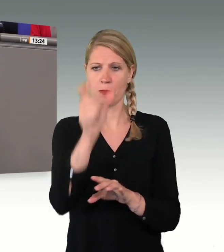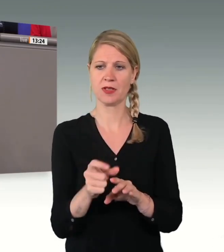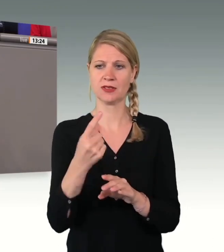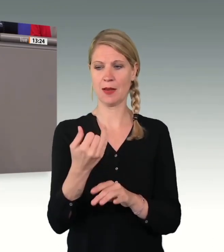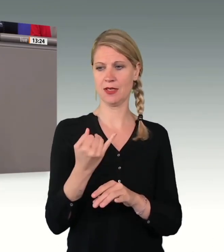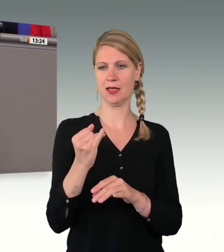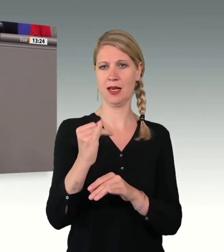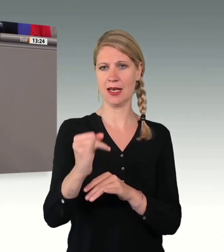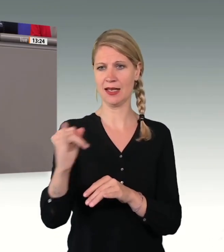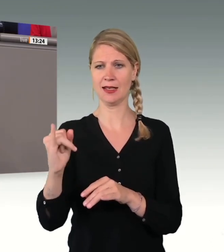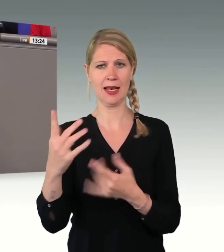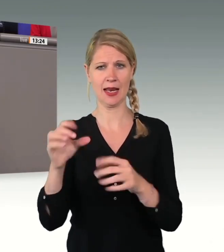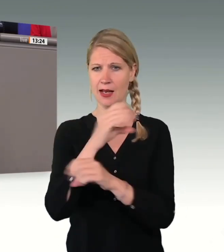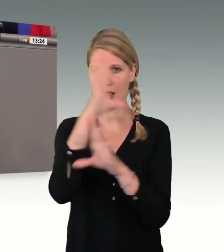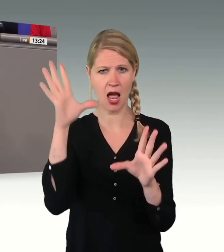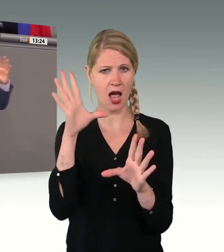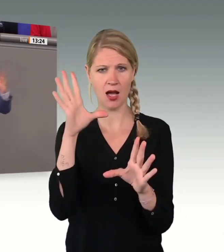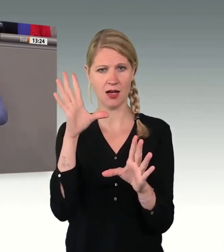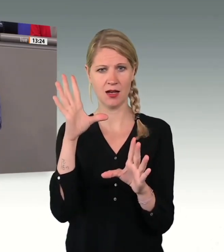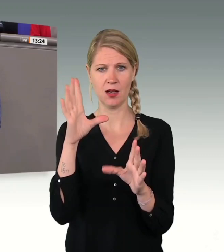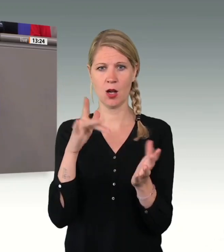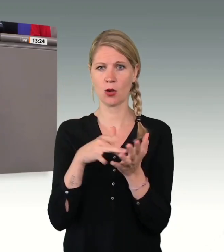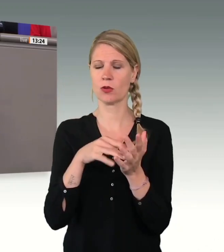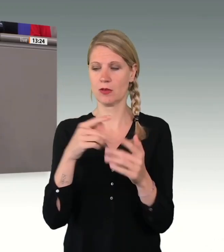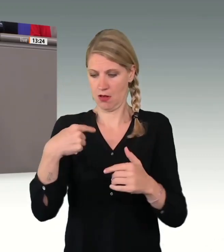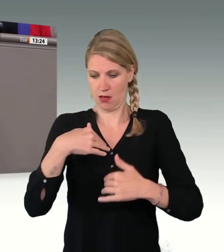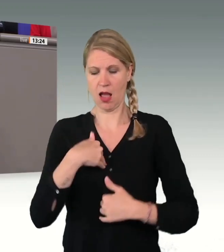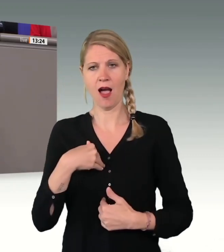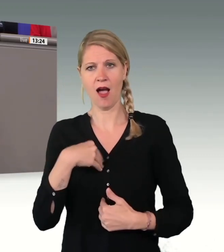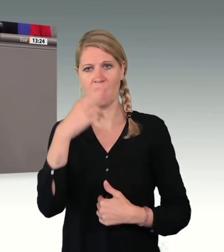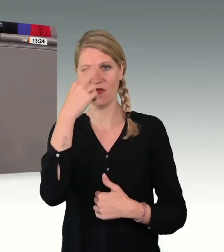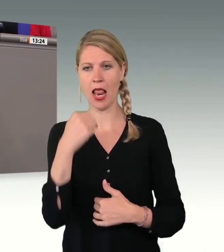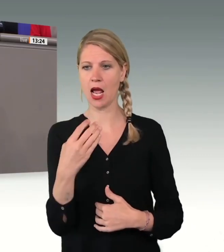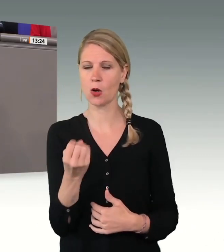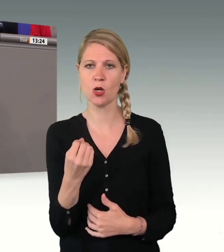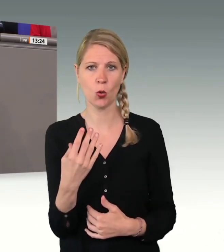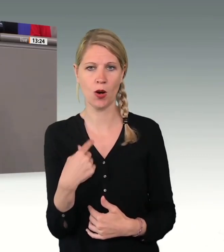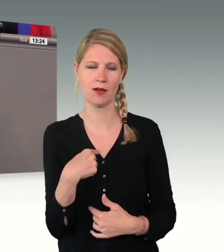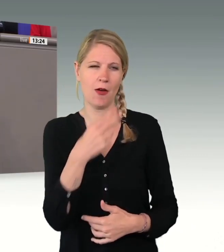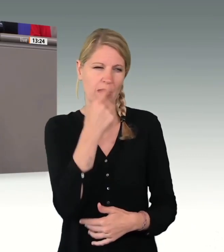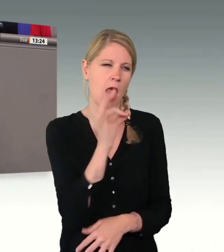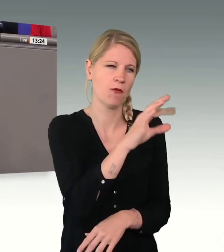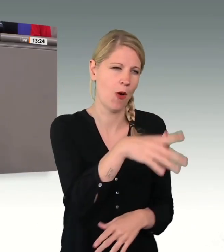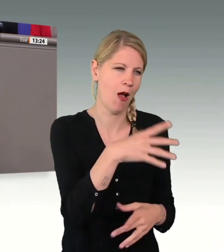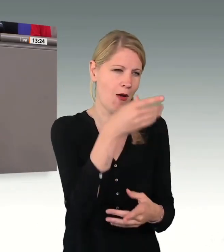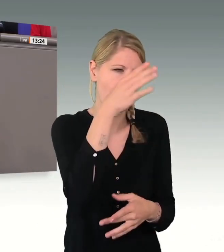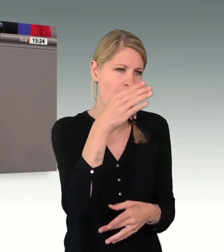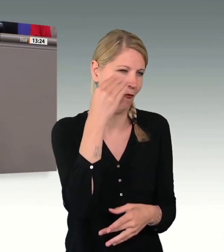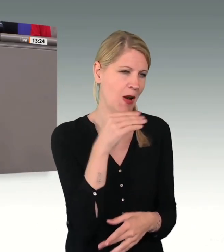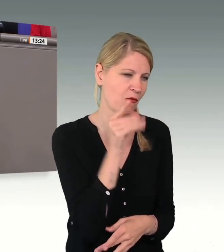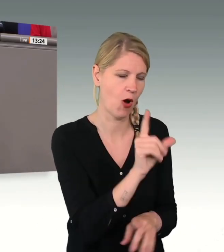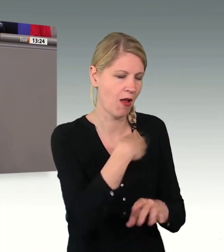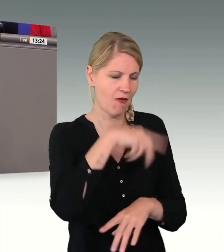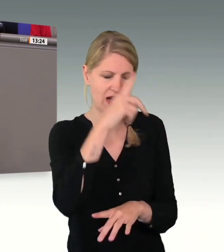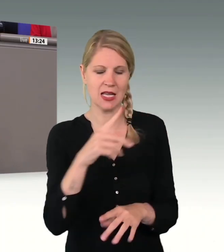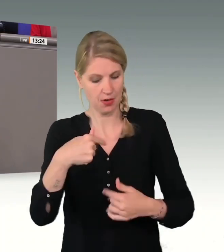auch bereit sind, Fehlerkultur, so etwas, was Sie überhaupt nicht kennen. Fehler ist ein Fremdwort. Weil wir auch Fehlerkultur betreiben und weil wir uns ganz streng daran